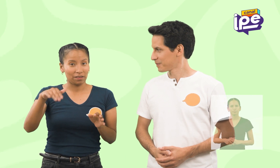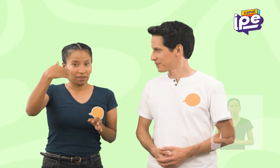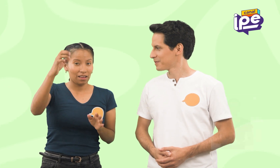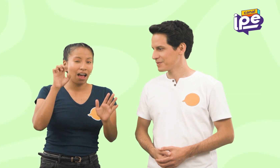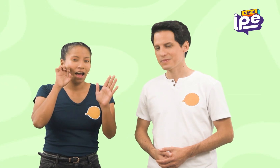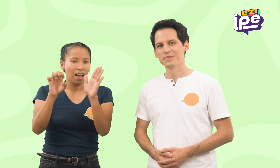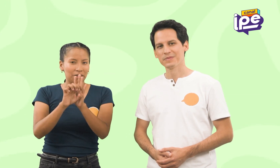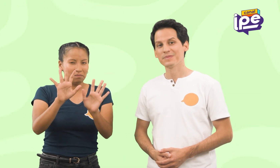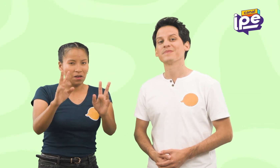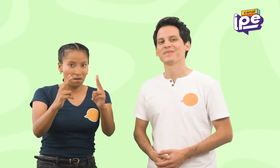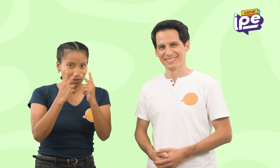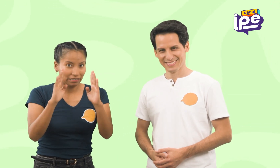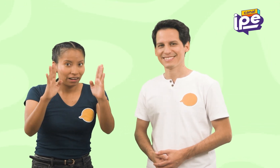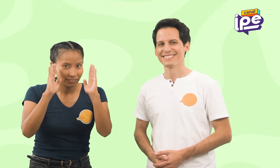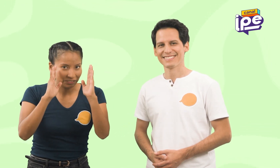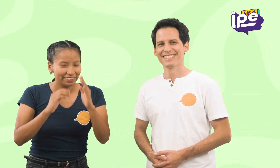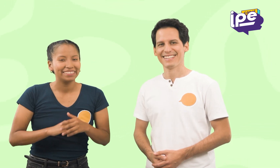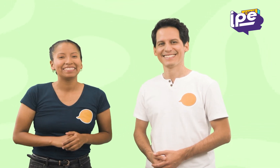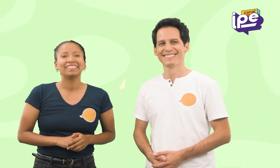Presten atención a los siguientes ejemplos.